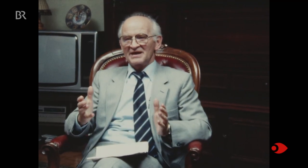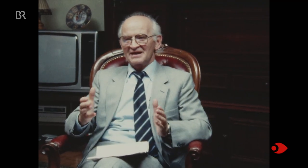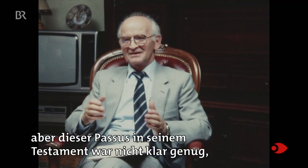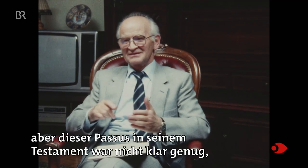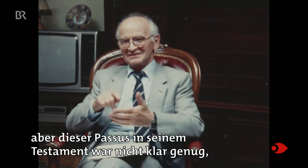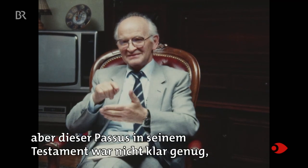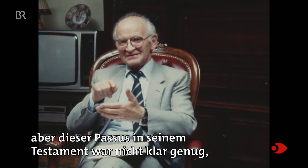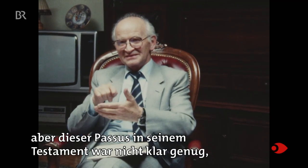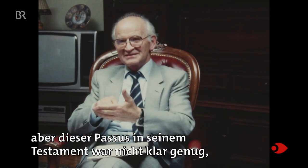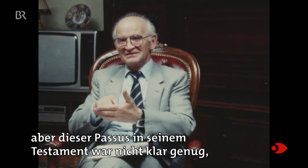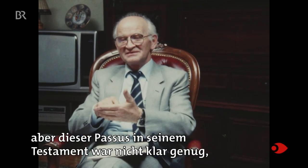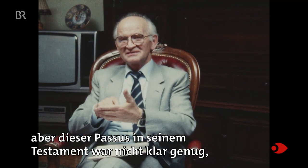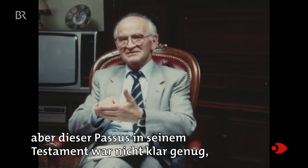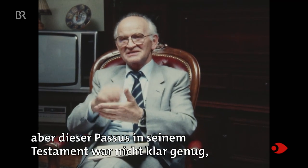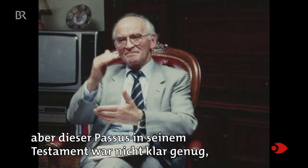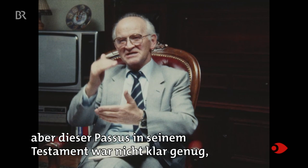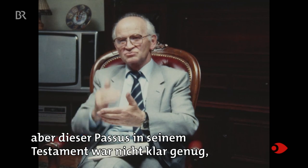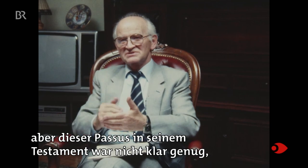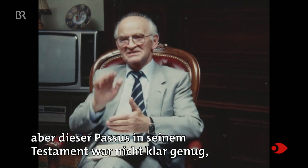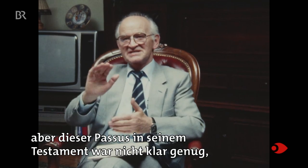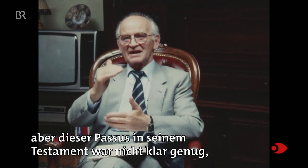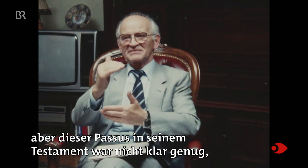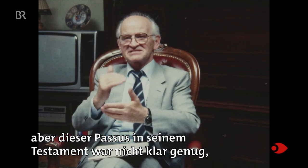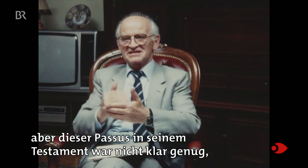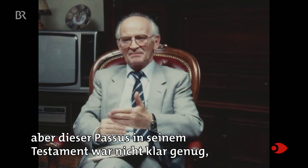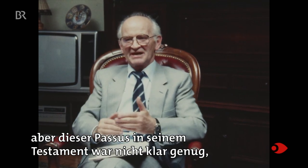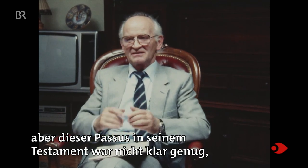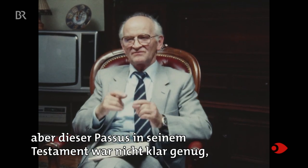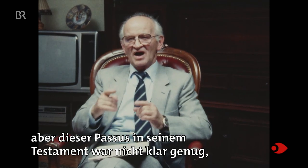Aber dieser Passus in seinem Testament war nicht klar genug.